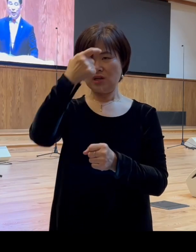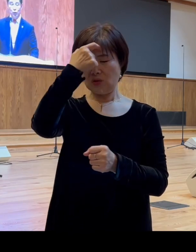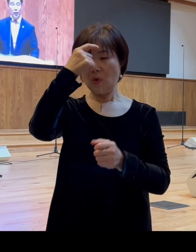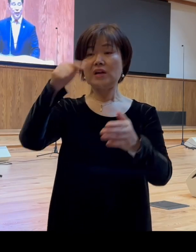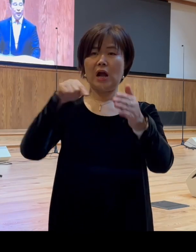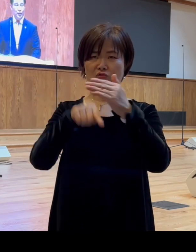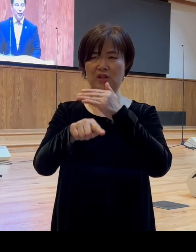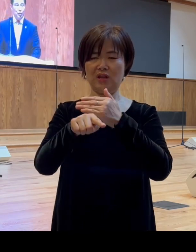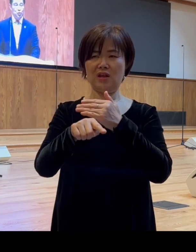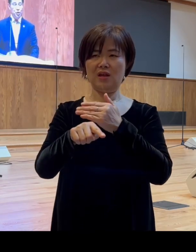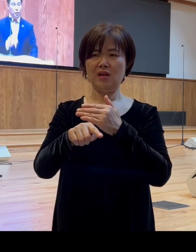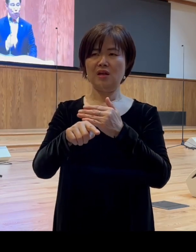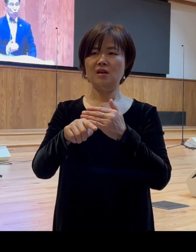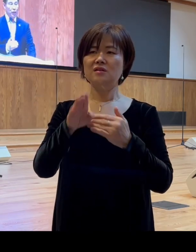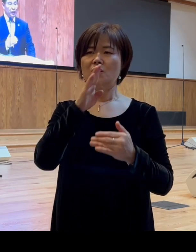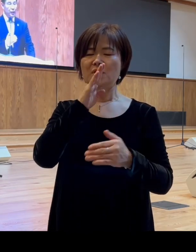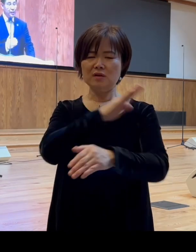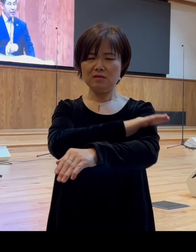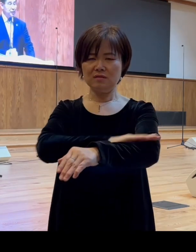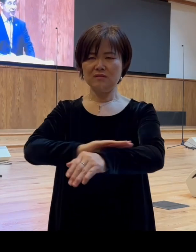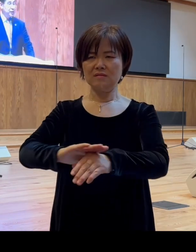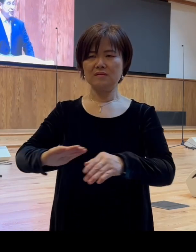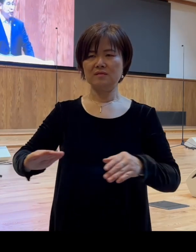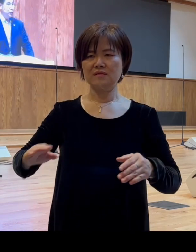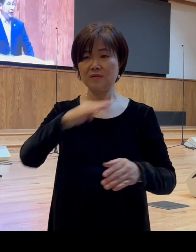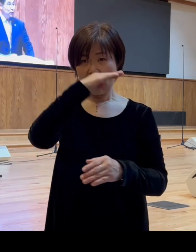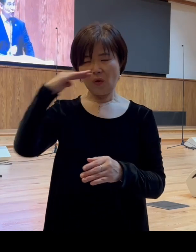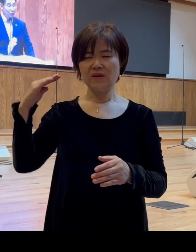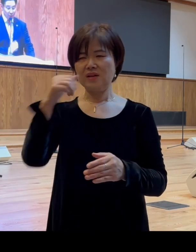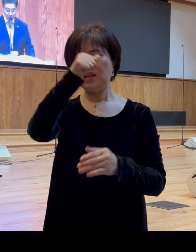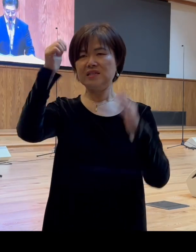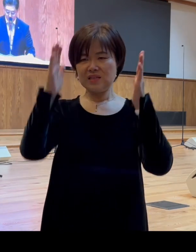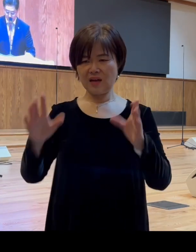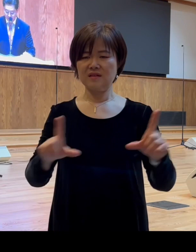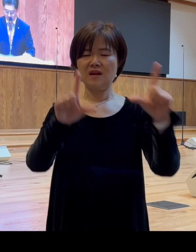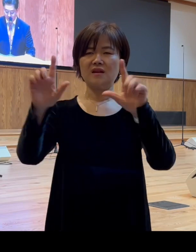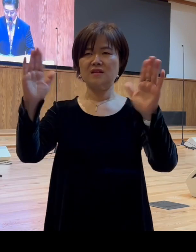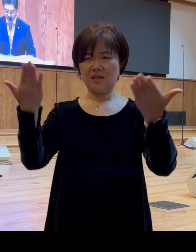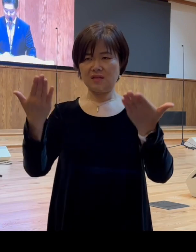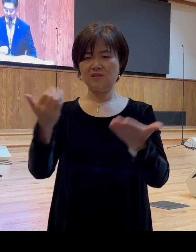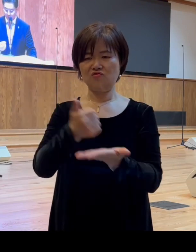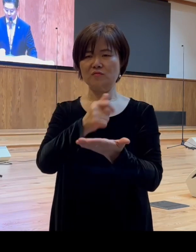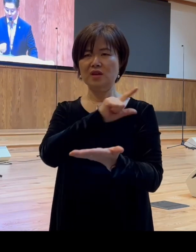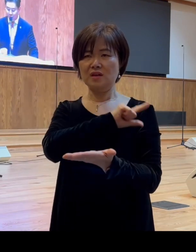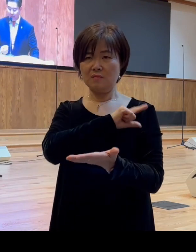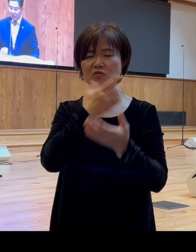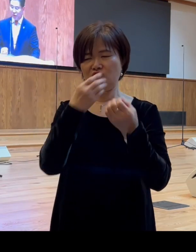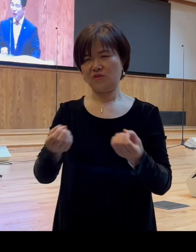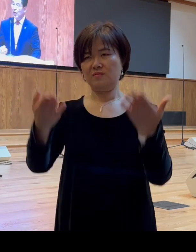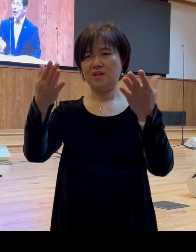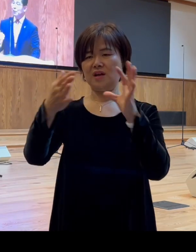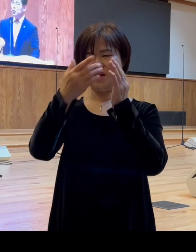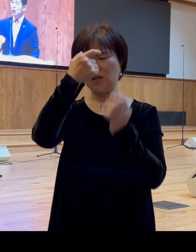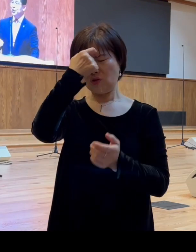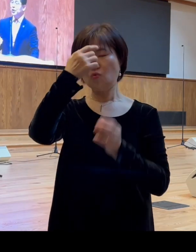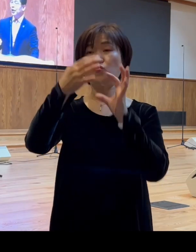그러면 신중한 인생을 살아가실 수 있기를 주님의 이름으로 추건합니다 기도를 통하여서 앞서가신 하나님을